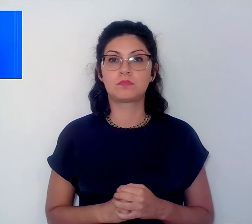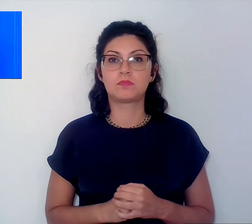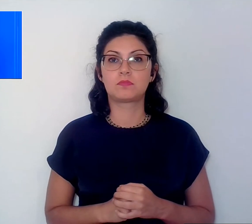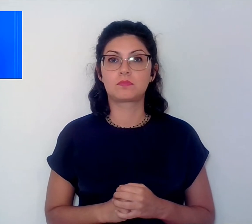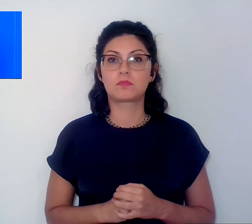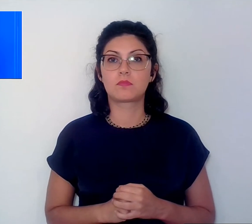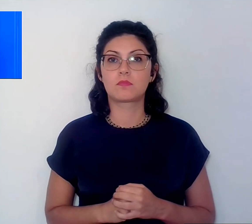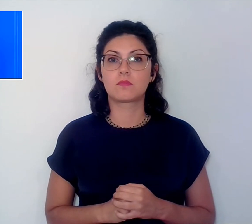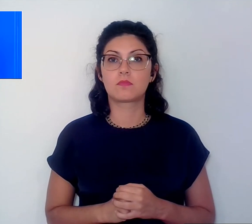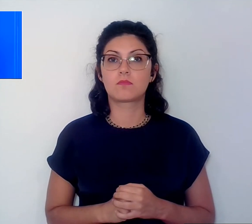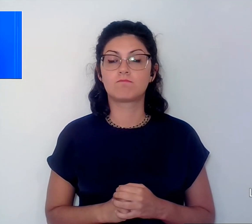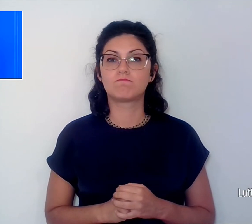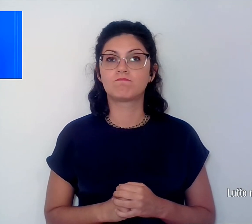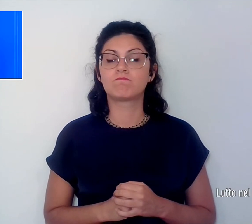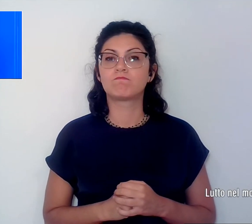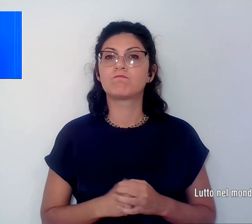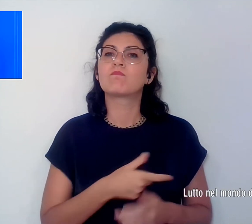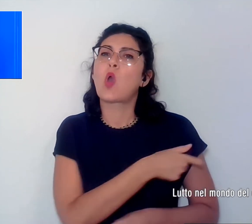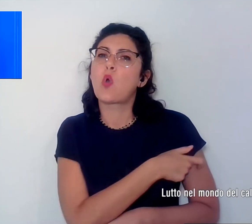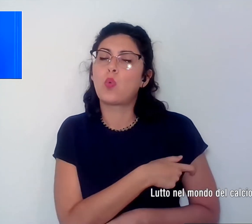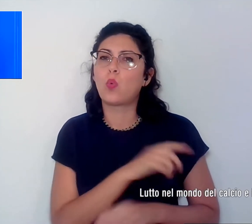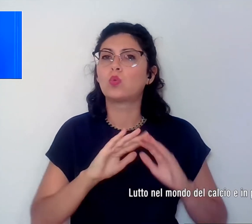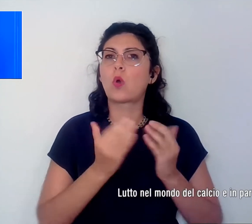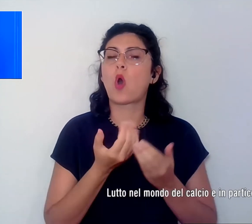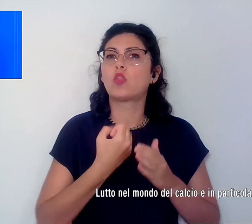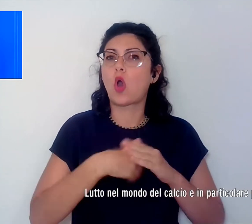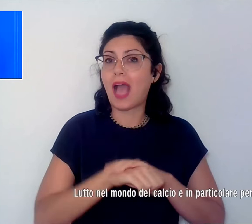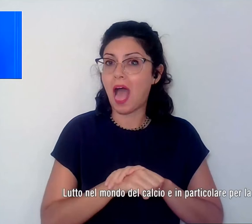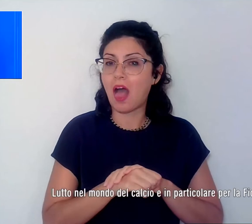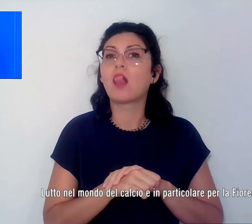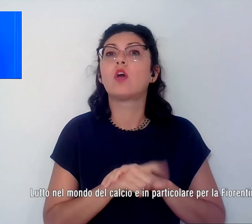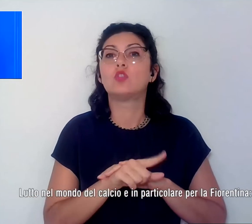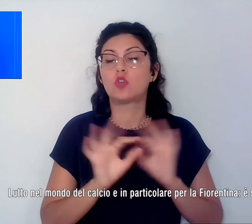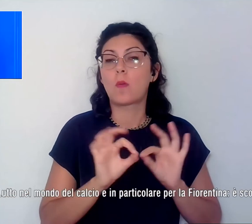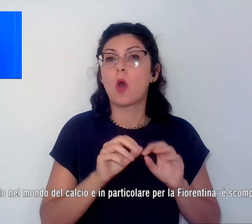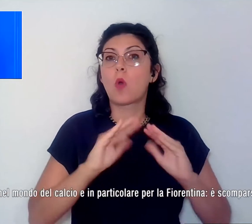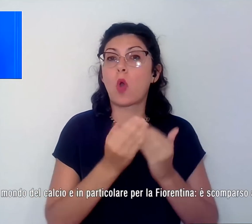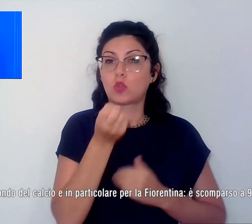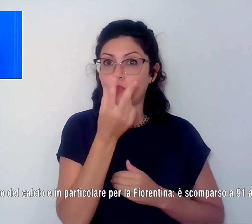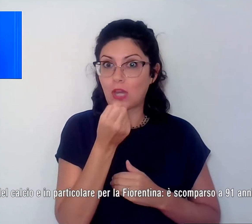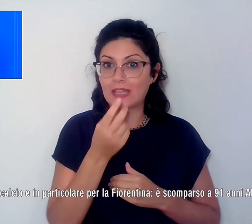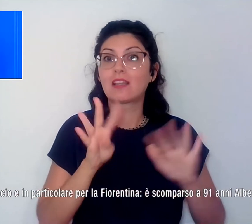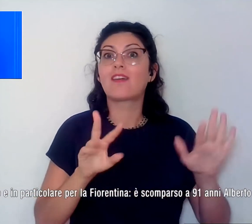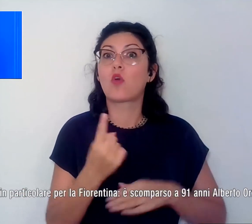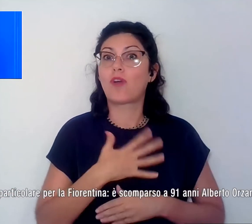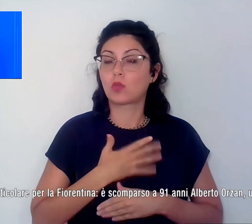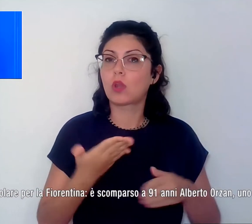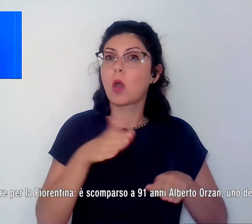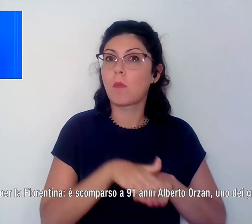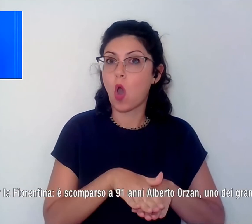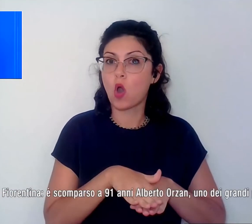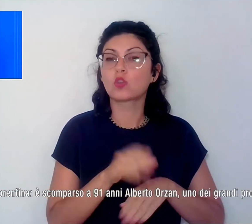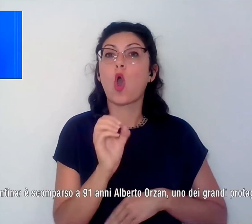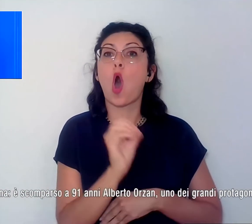È lutto nel mondo del calcio, in particolare per la Fiorentina. scomparso a 91 anni Alberto Orzan, uno dei